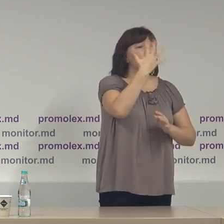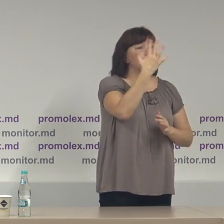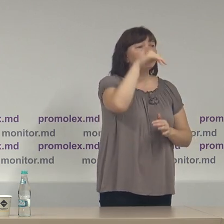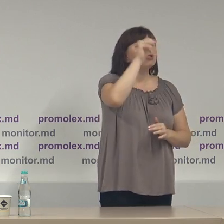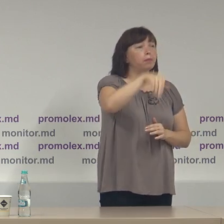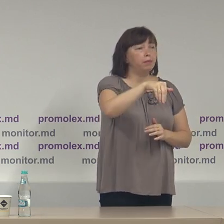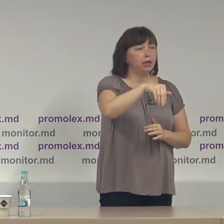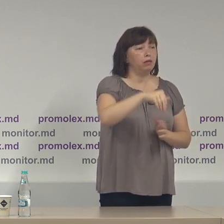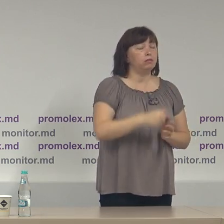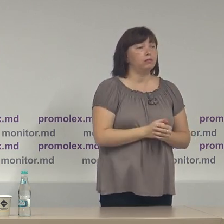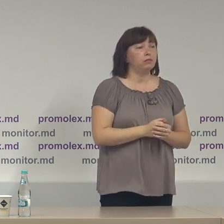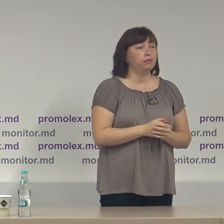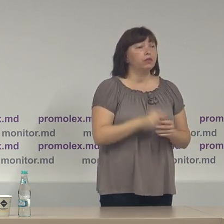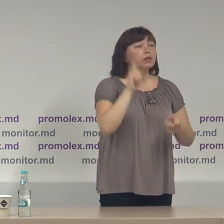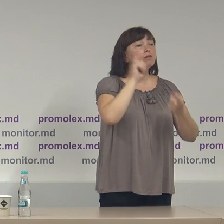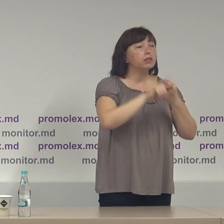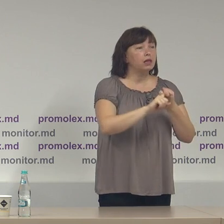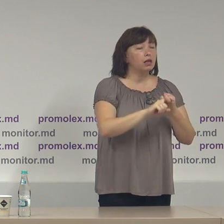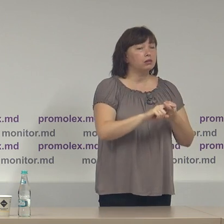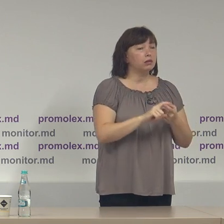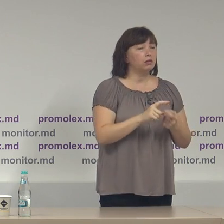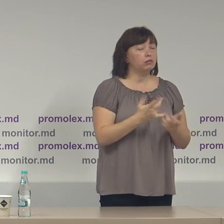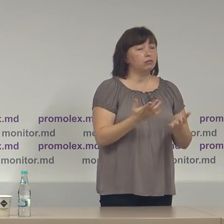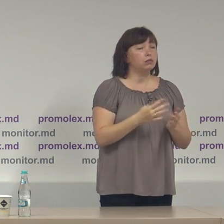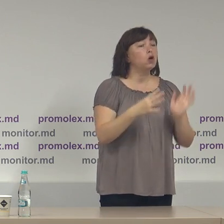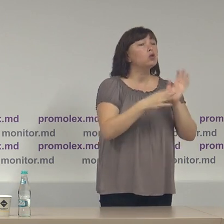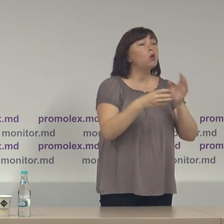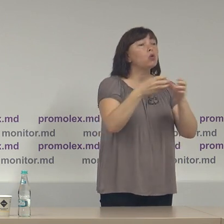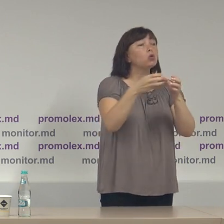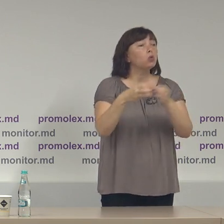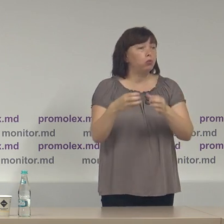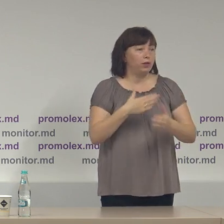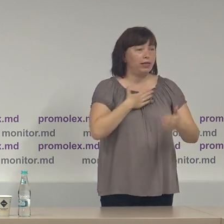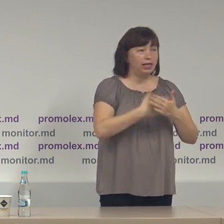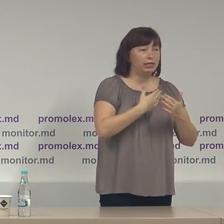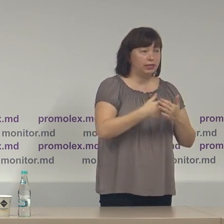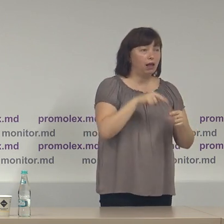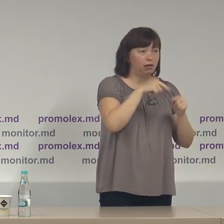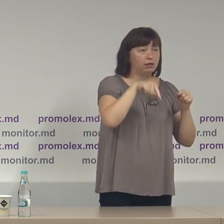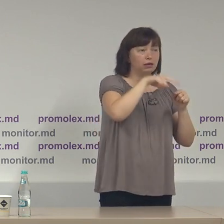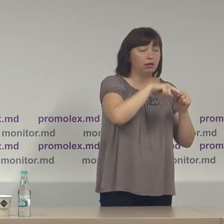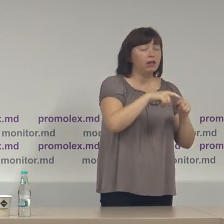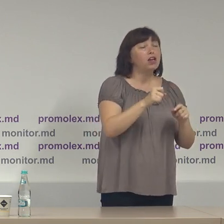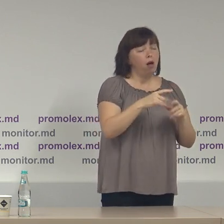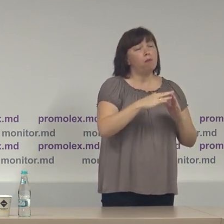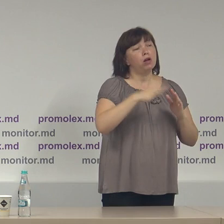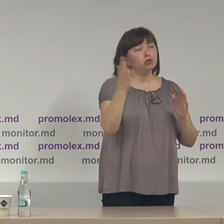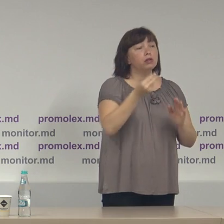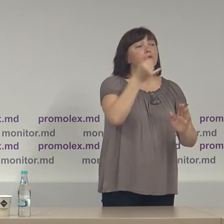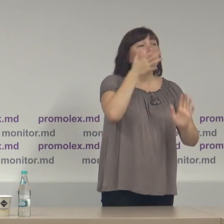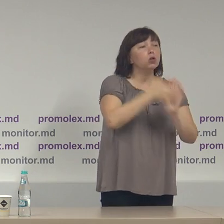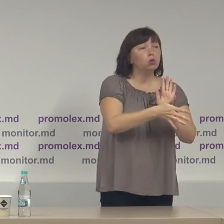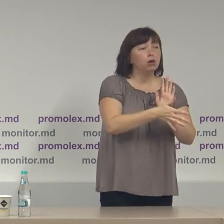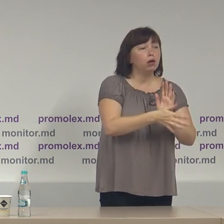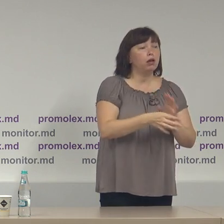.000 vizează ce obțin nouă grupuri de inițiativă dar majoritatea cheltuielilor